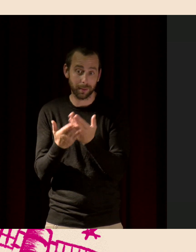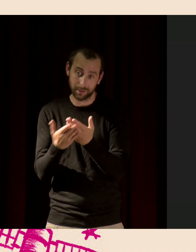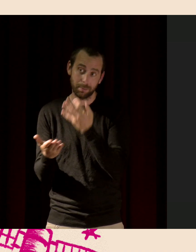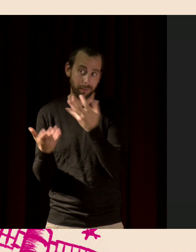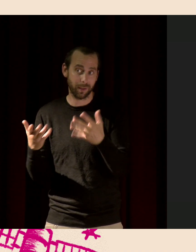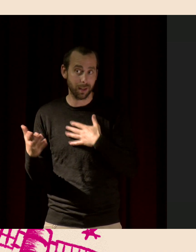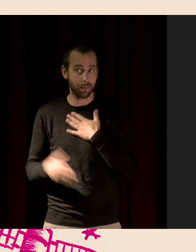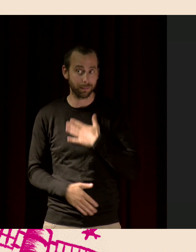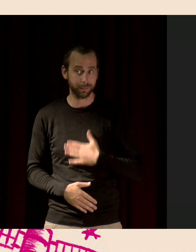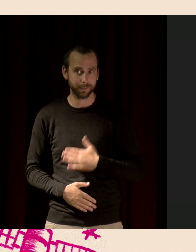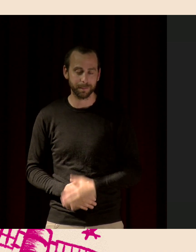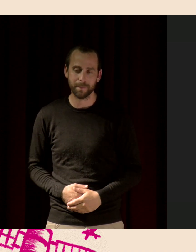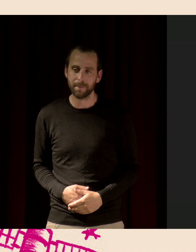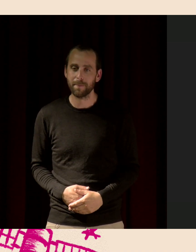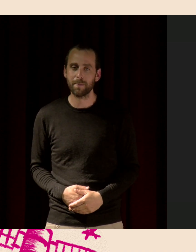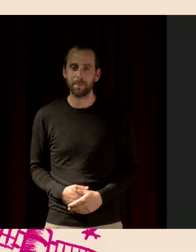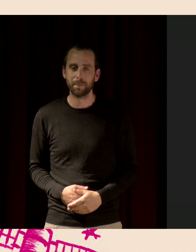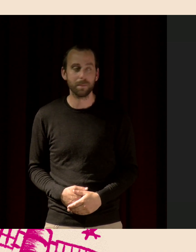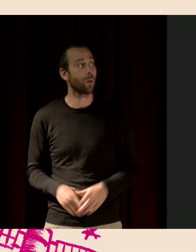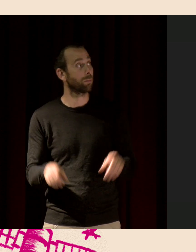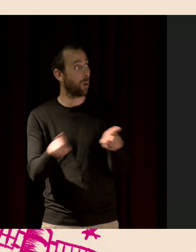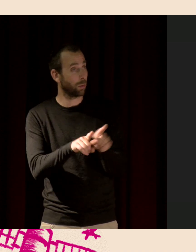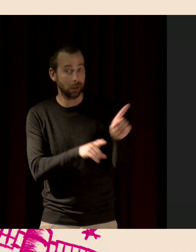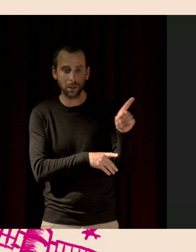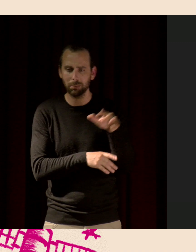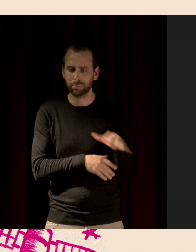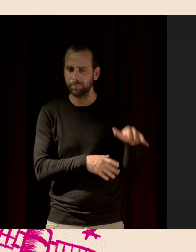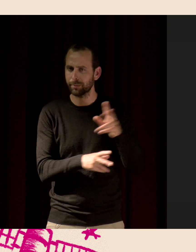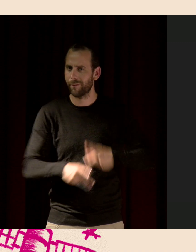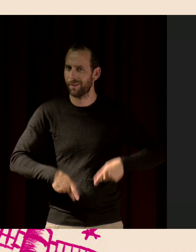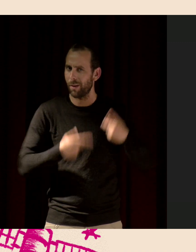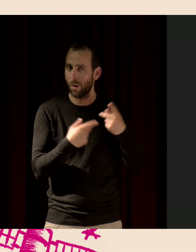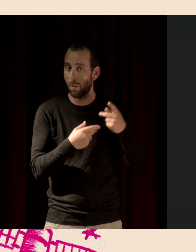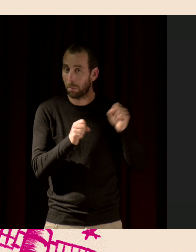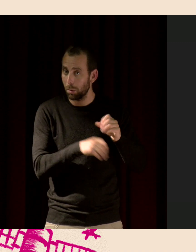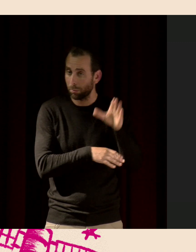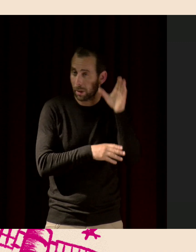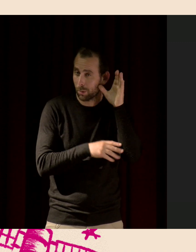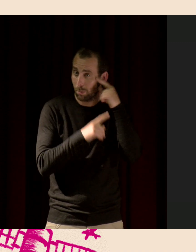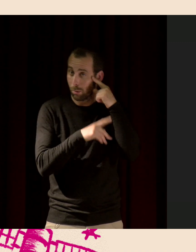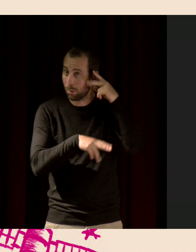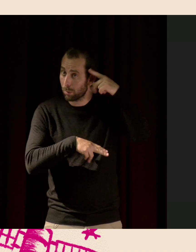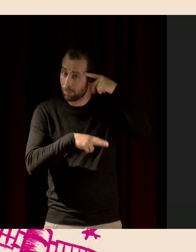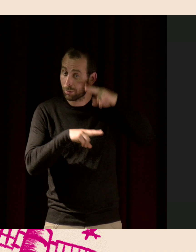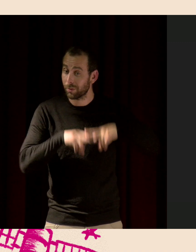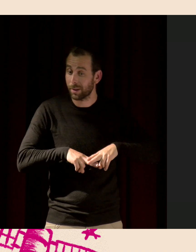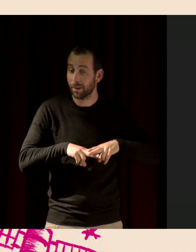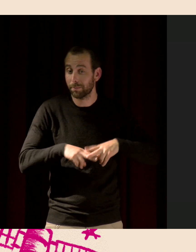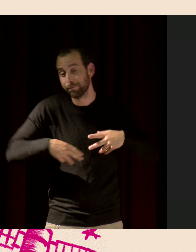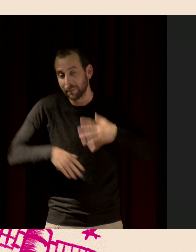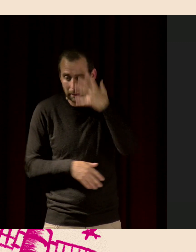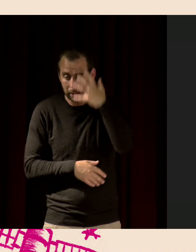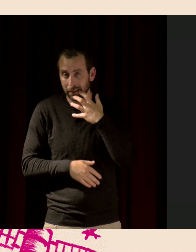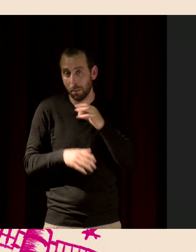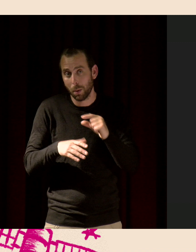Alors, on peut aussi écouter le vivant pour se souvenir. Alors, c'est peut-être un peu triste. Et puis, partager avec les autres. Donc, je dis,